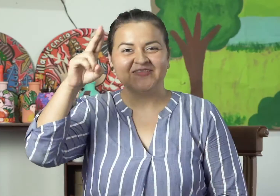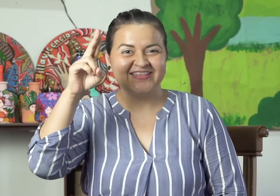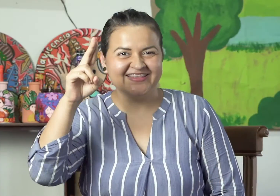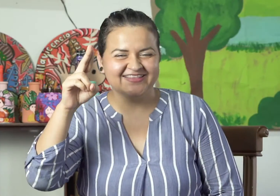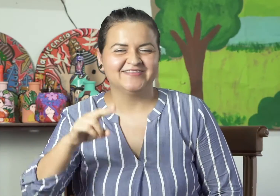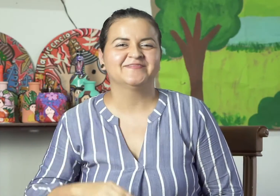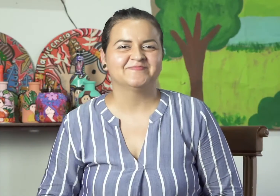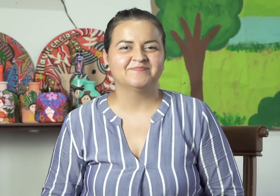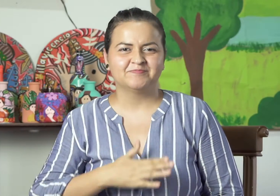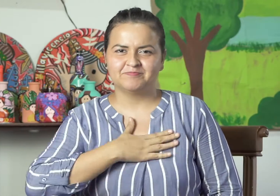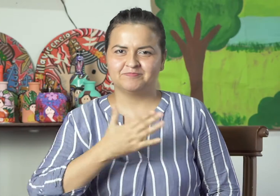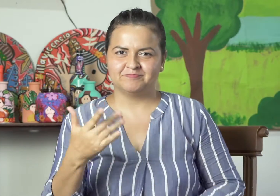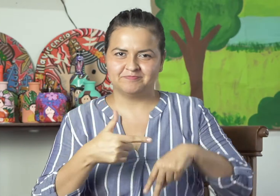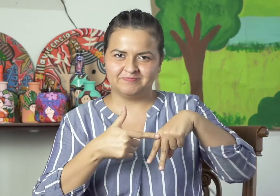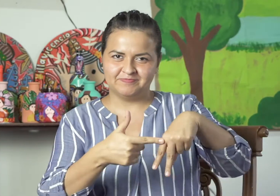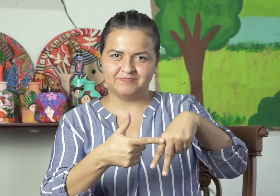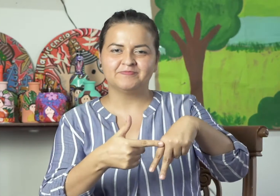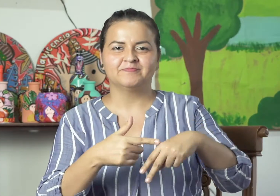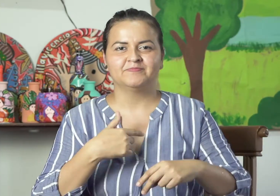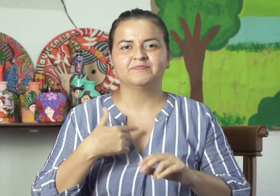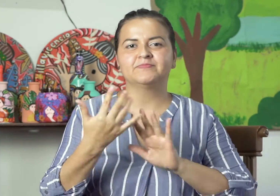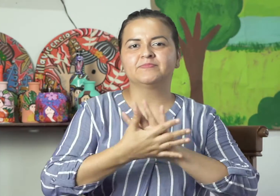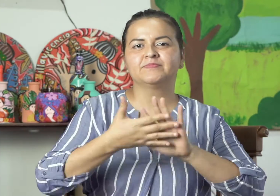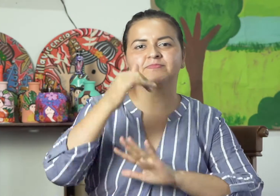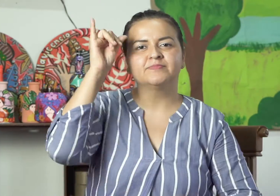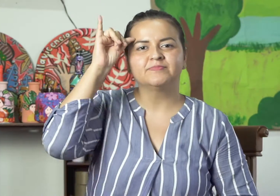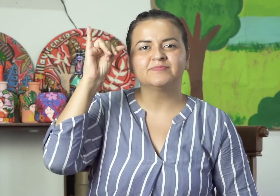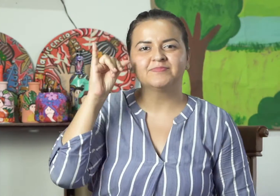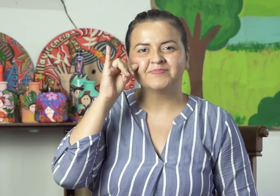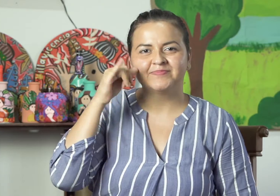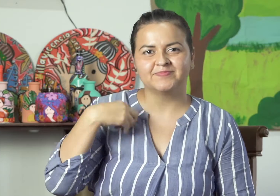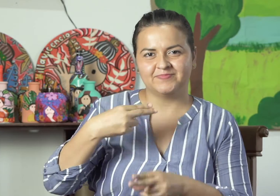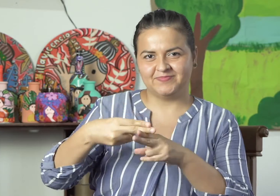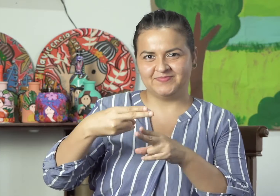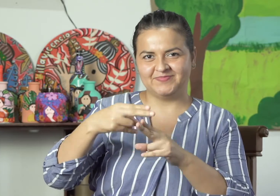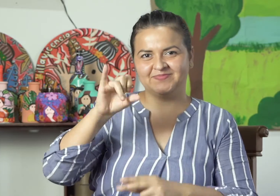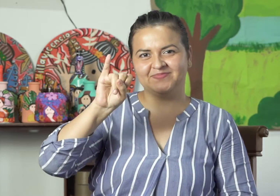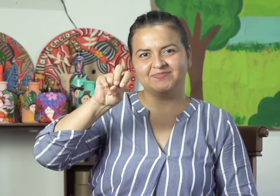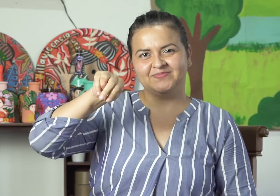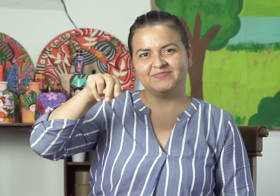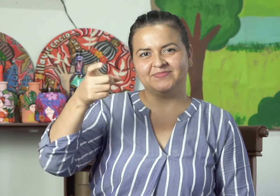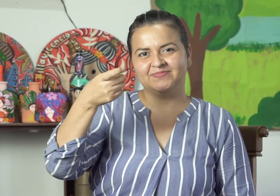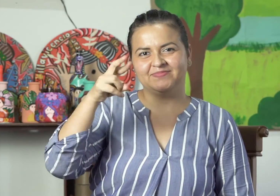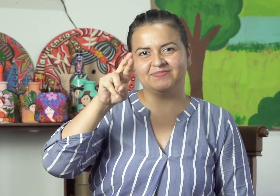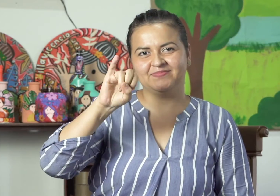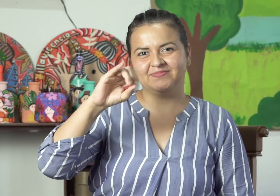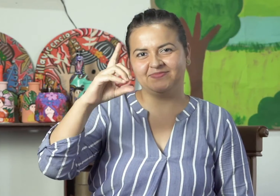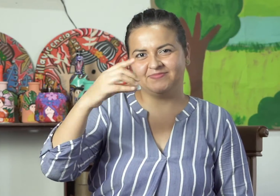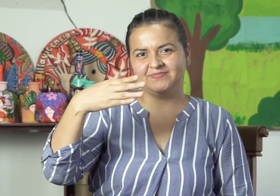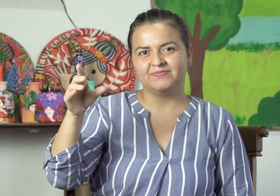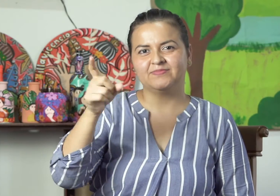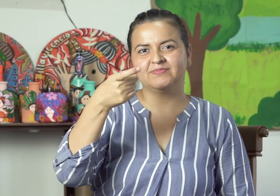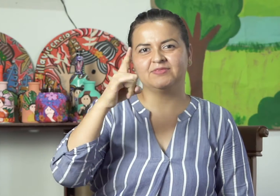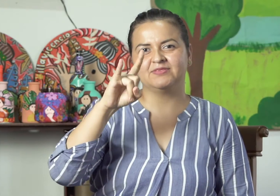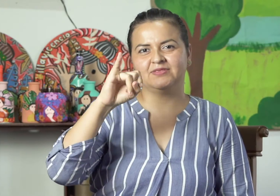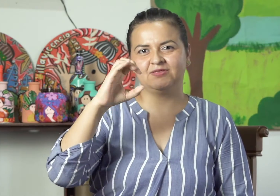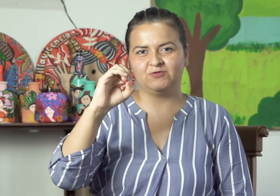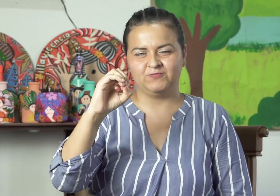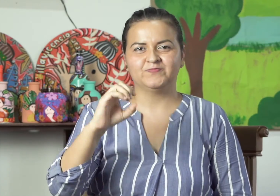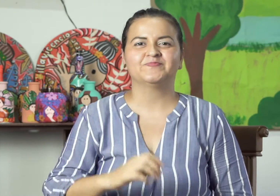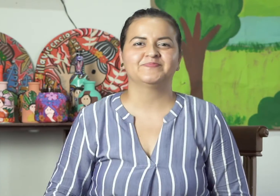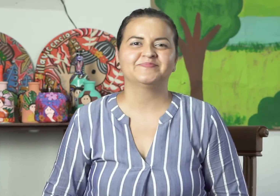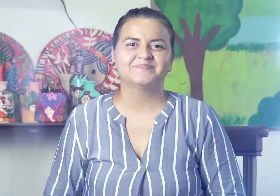Hola, mucho gusto. Esta es mi seña. Mi nombre es Ingrid